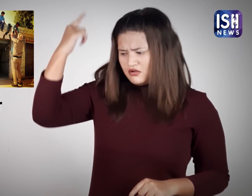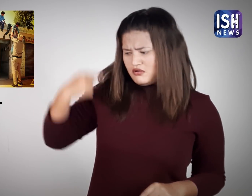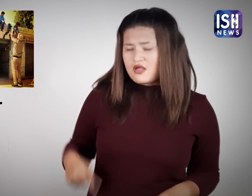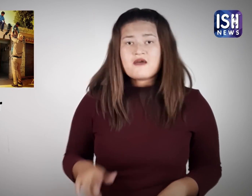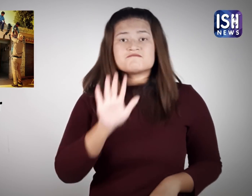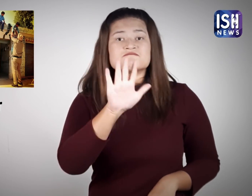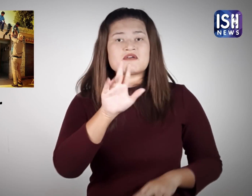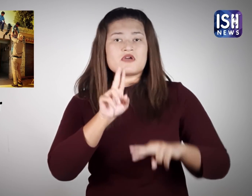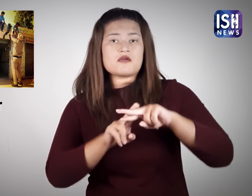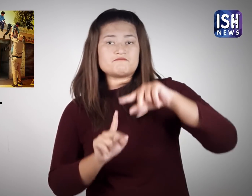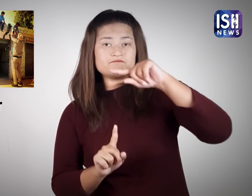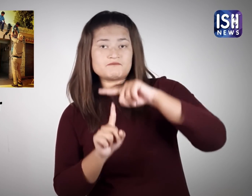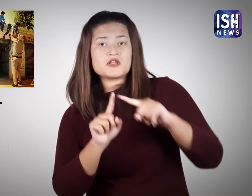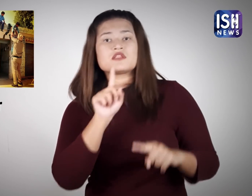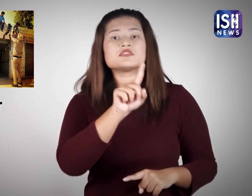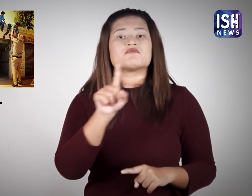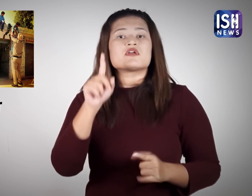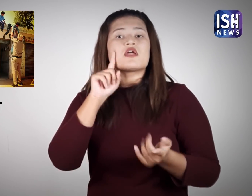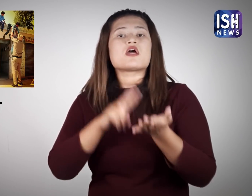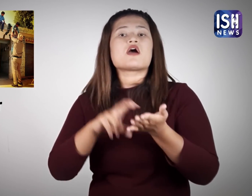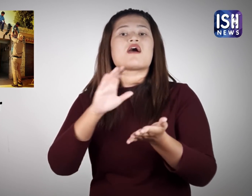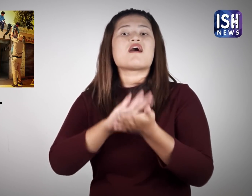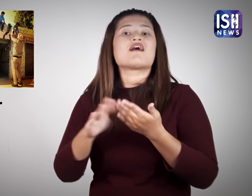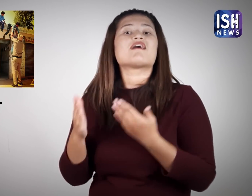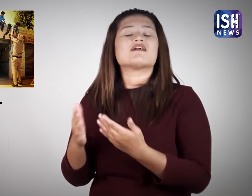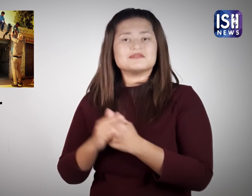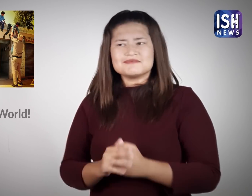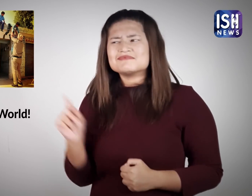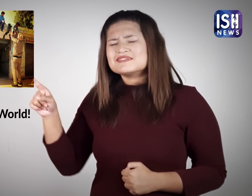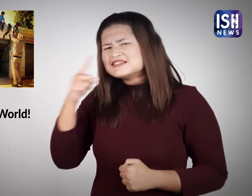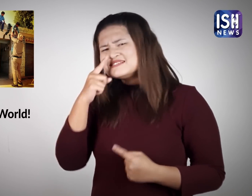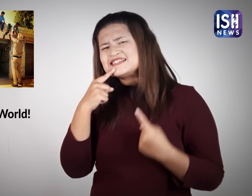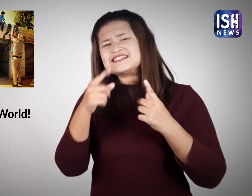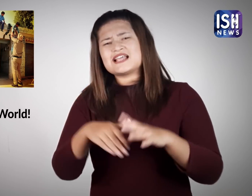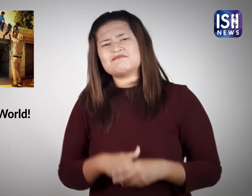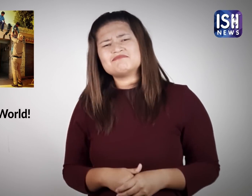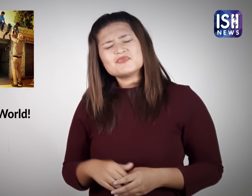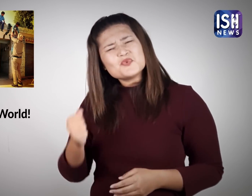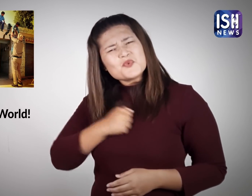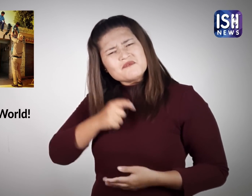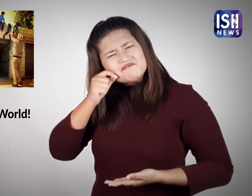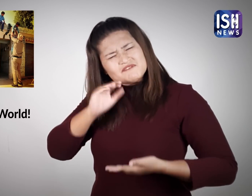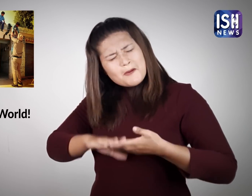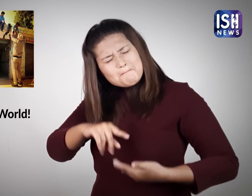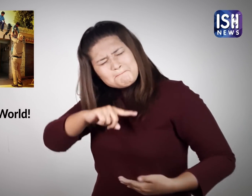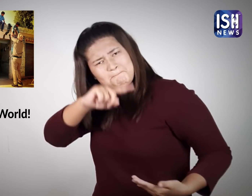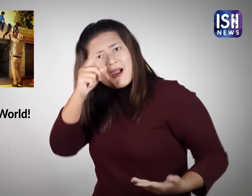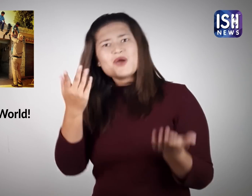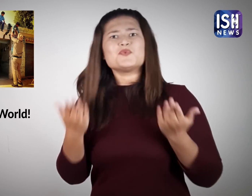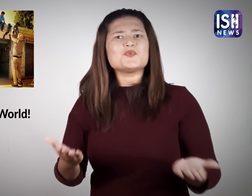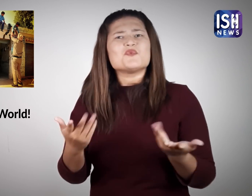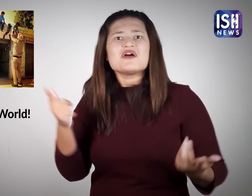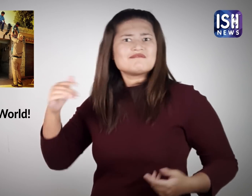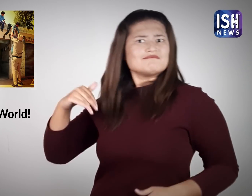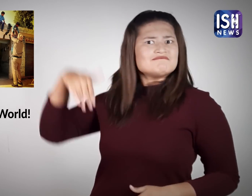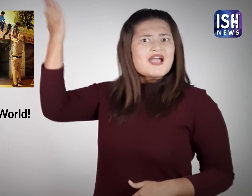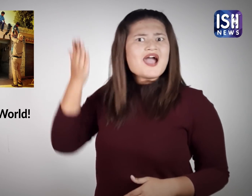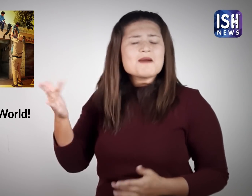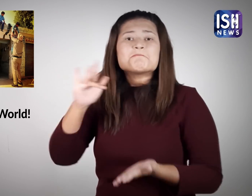वह 5 feet 11 inch लंबी है उसने कहा कि उसे पंजाब के सबसे लंबे आदमी से शादी करने पर गर्फ महसूस